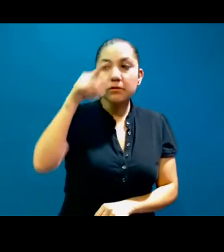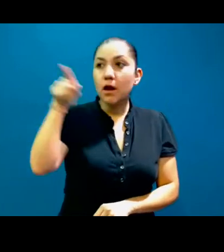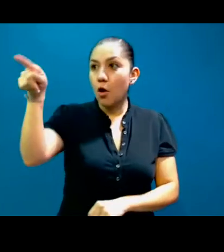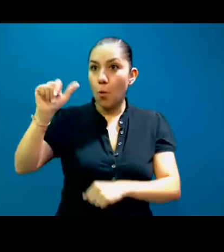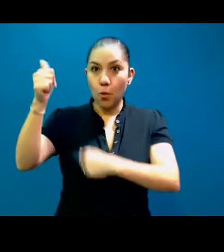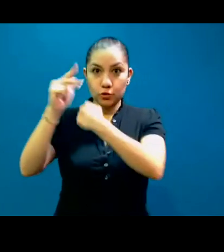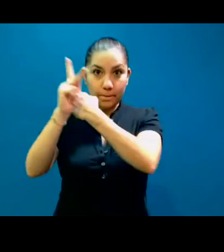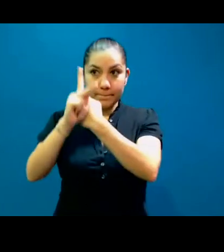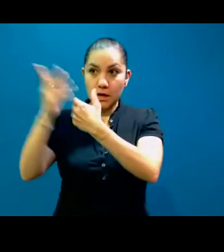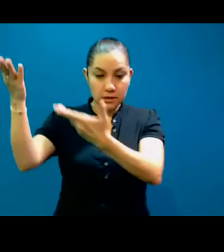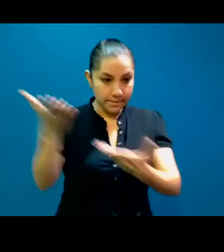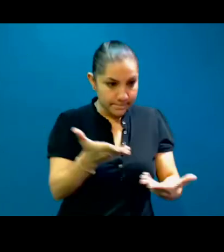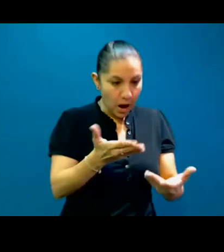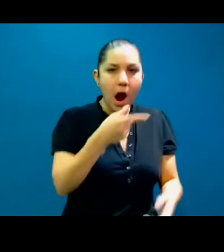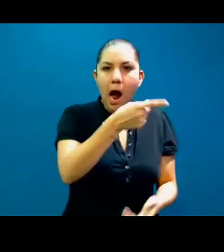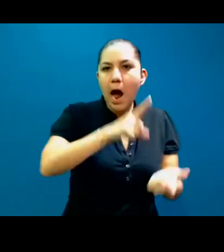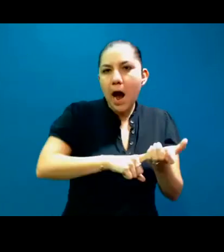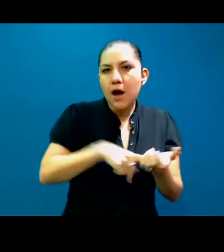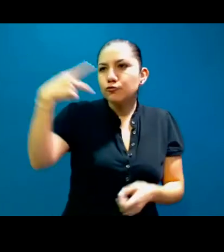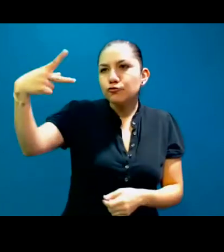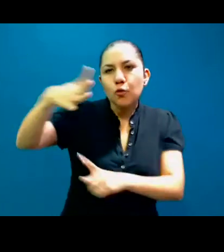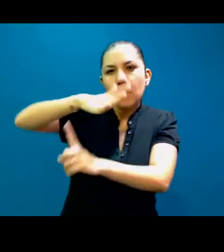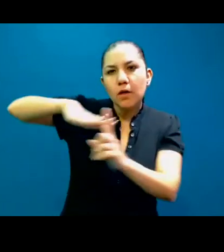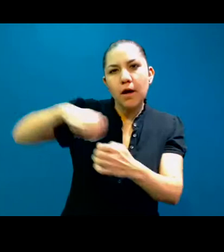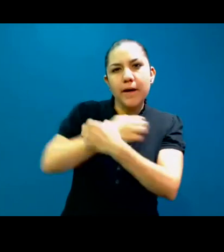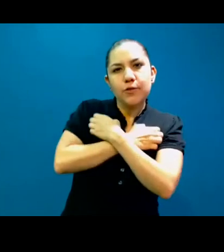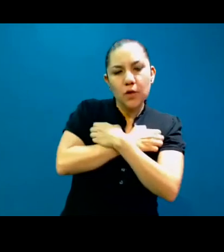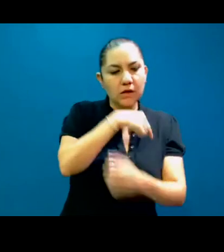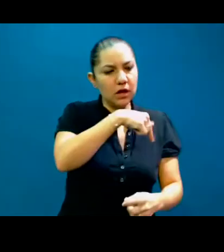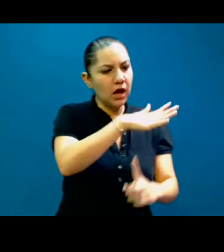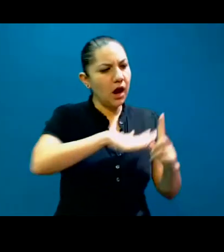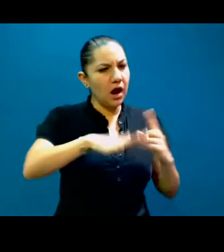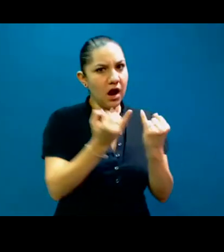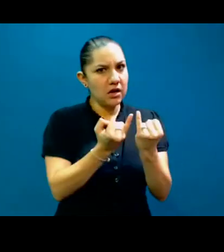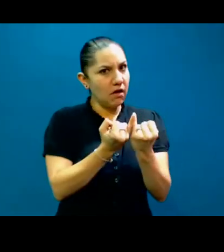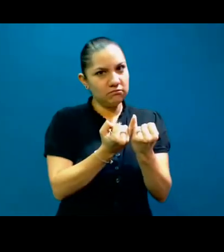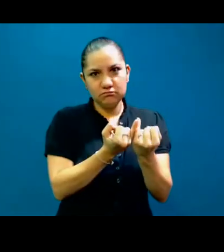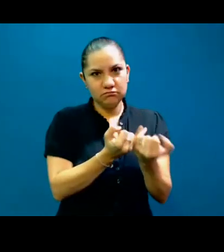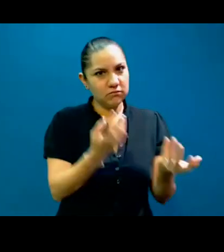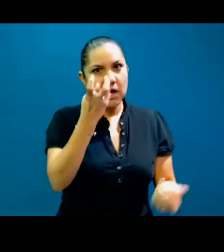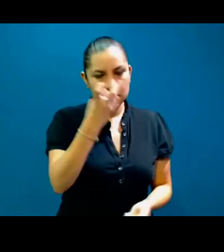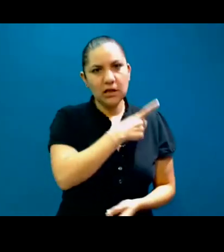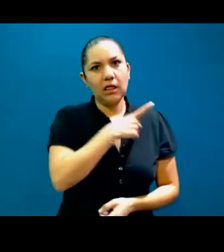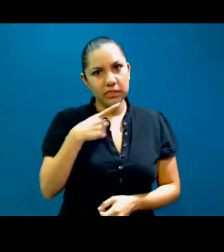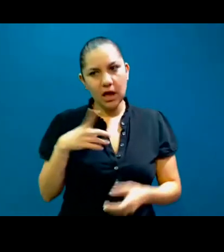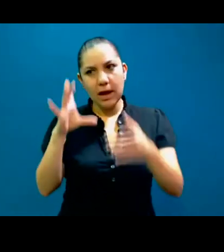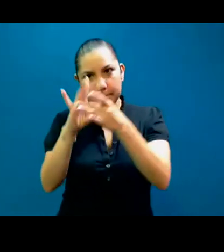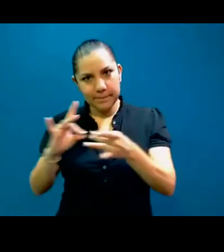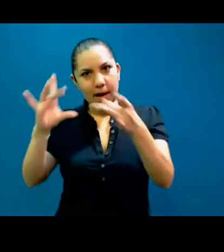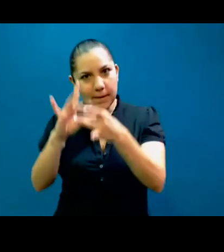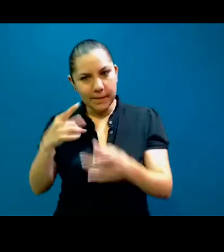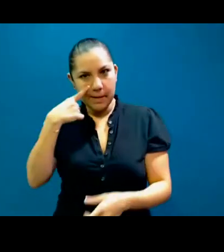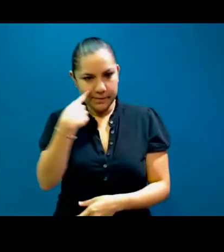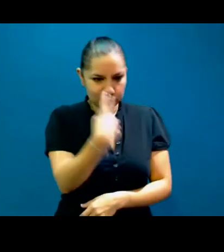Entonces tenemos que educar a los padres, tenemos que educar al personal docente de cómo funcionan estas estructuras y cuando uno quiere